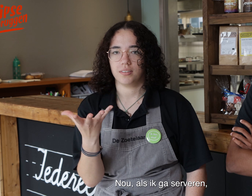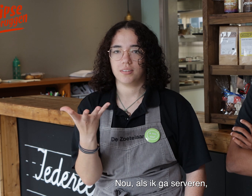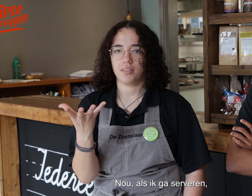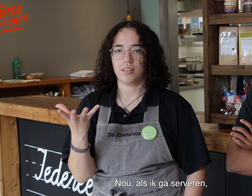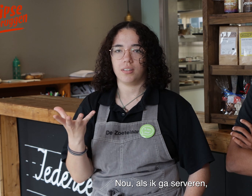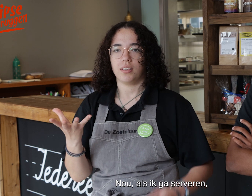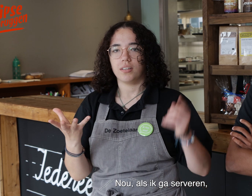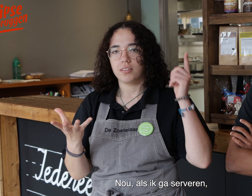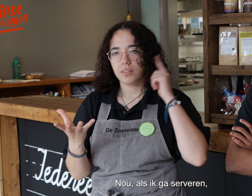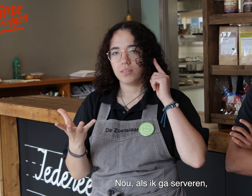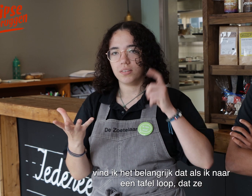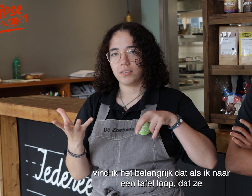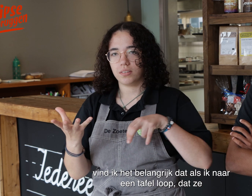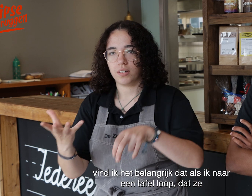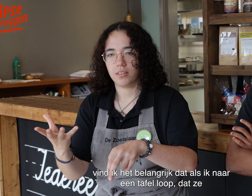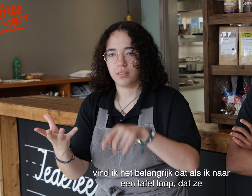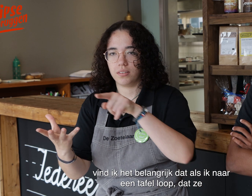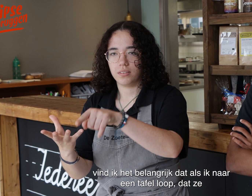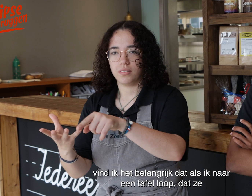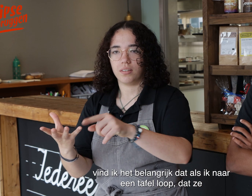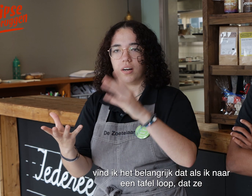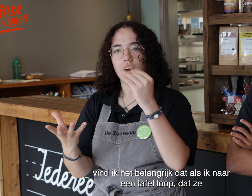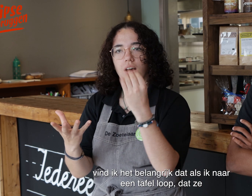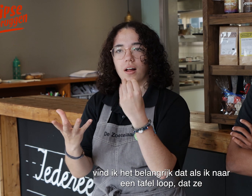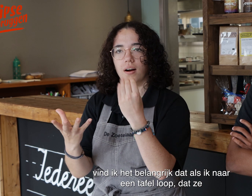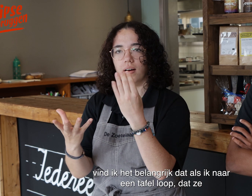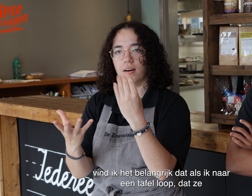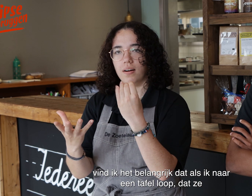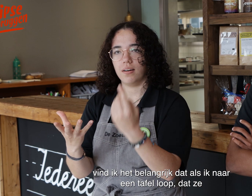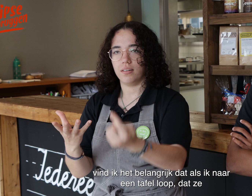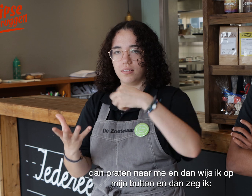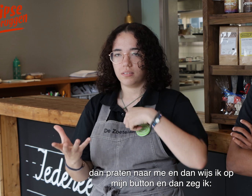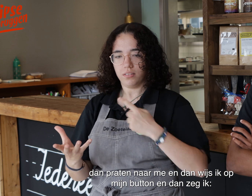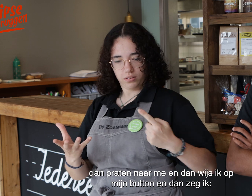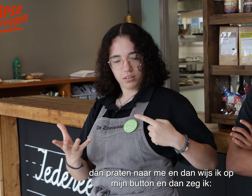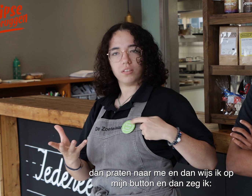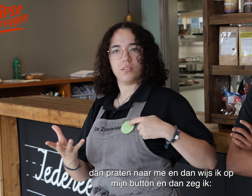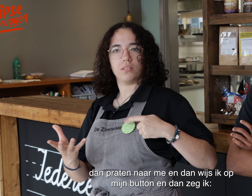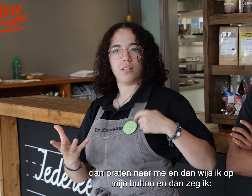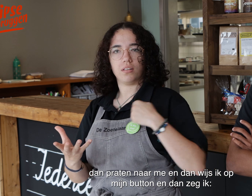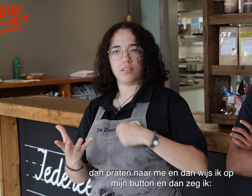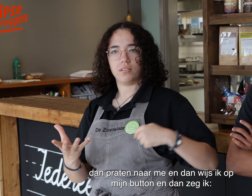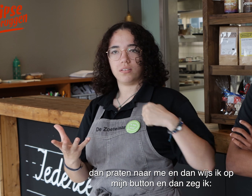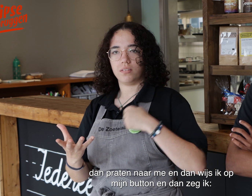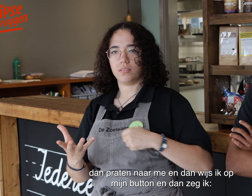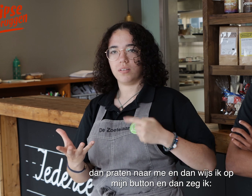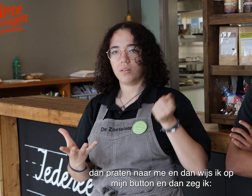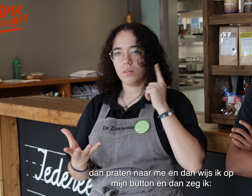Nou, als ik ga serveren, vind ik het belangrijk dat als ik naar een tafel loop, dat ze dan praten naar me. Dan wijs ik op mijn